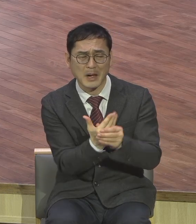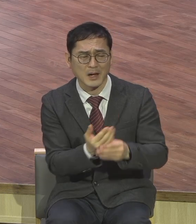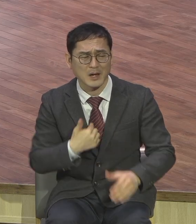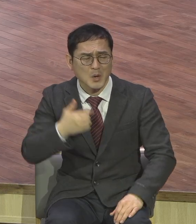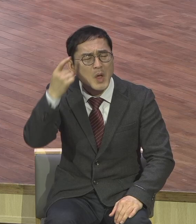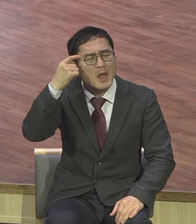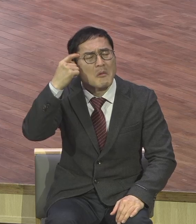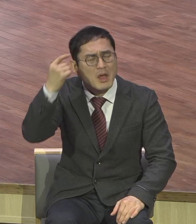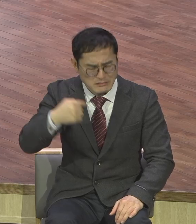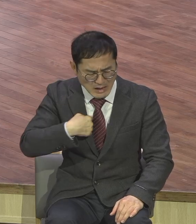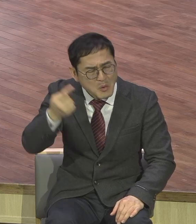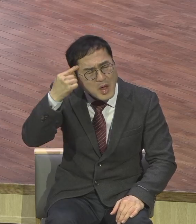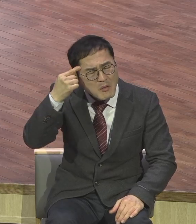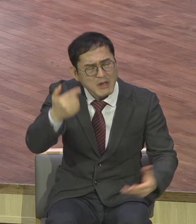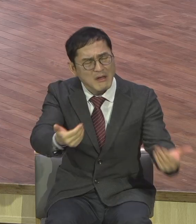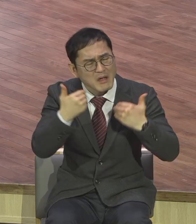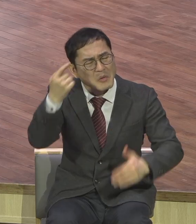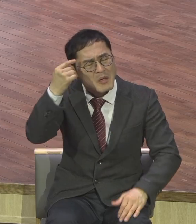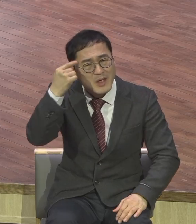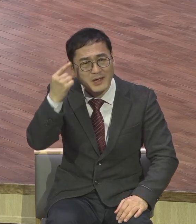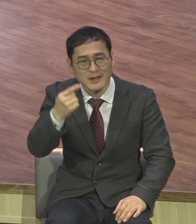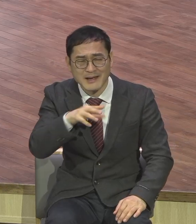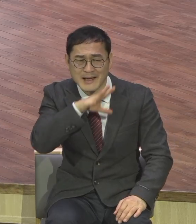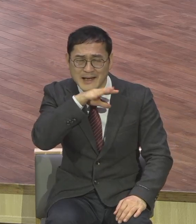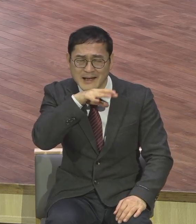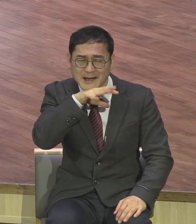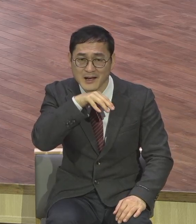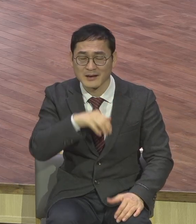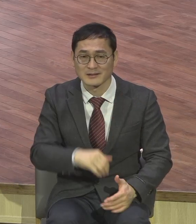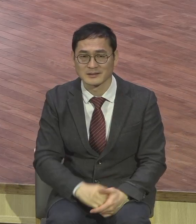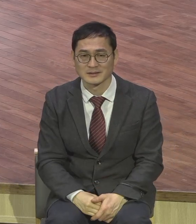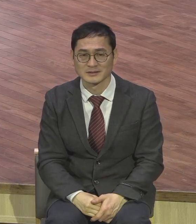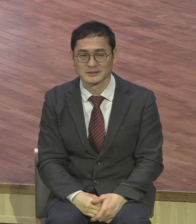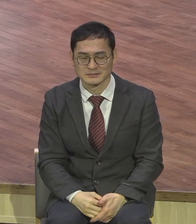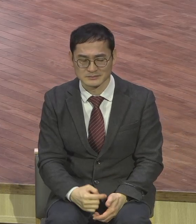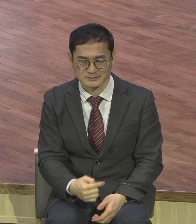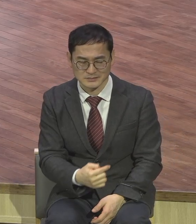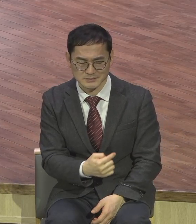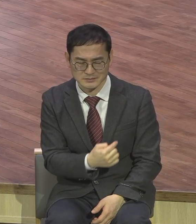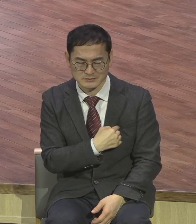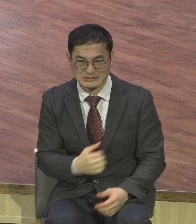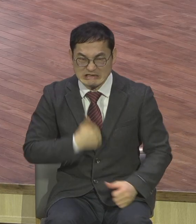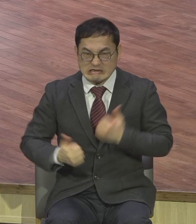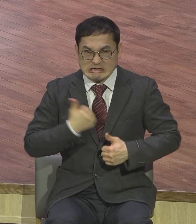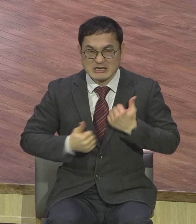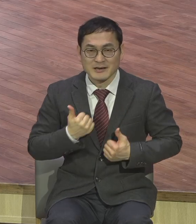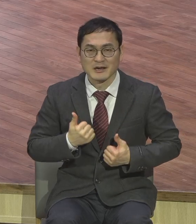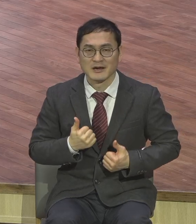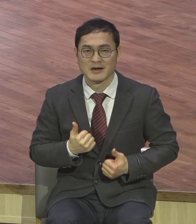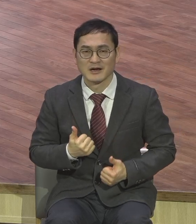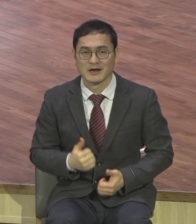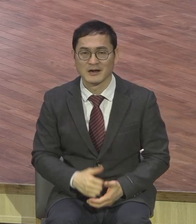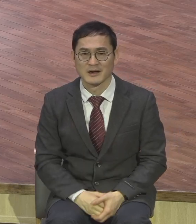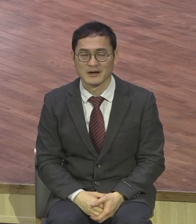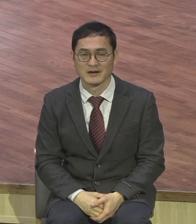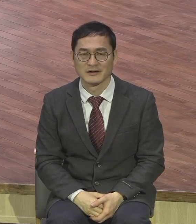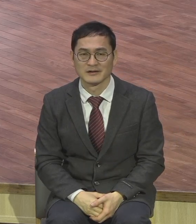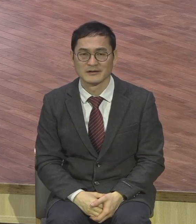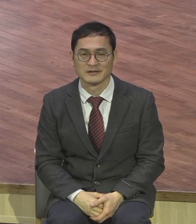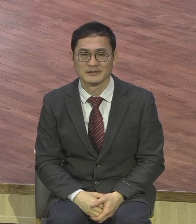조그만 무슨 이런 건들이 신경길적이죠 몸이 약한 사람은 그 신경길적이